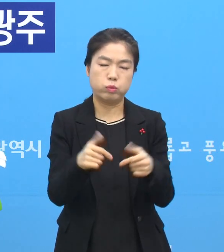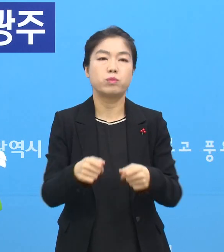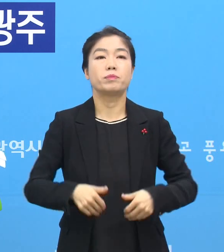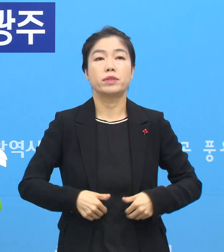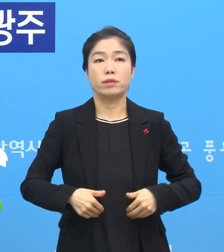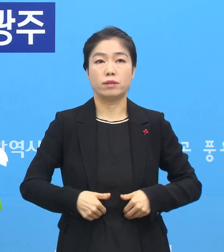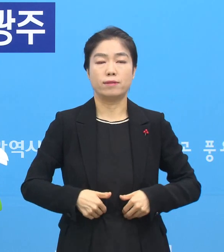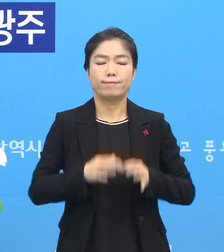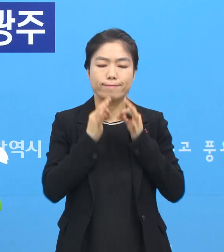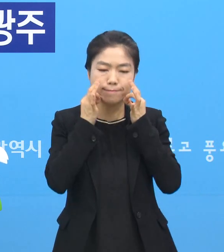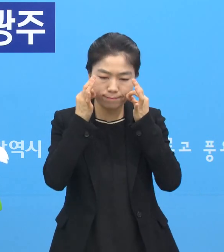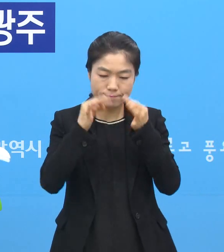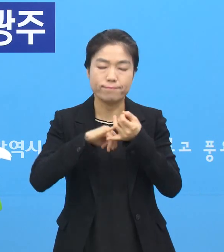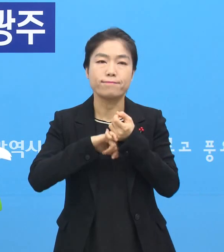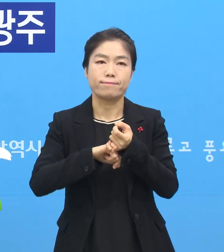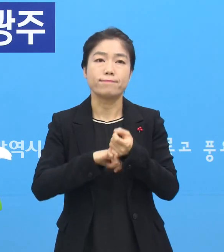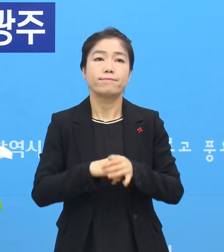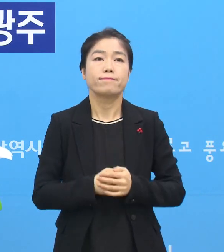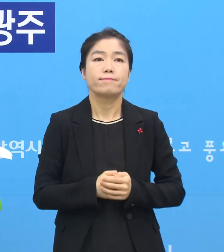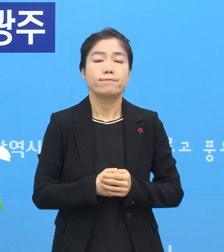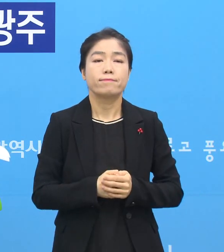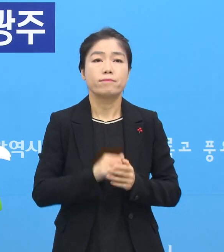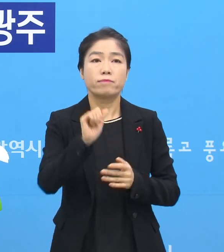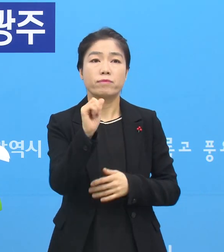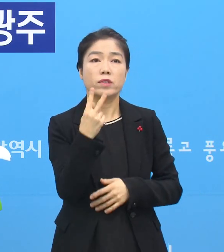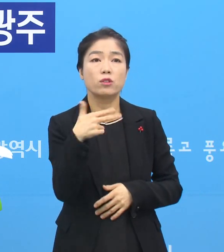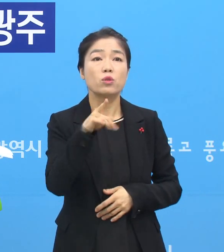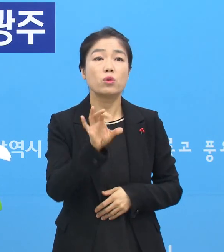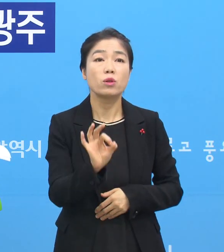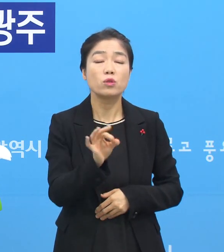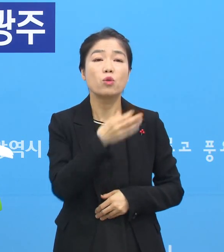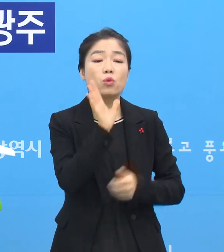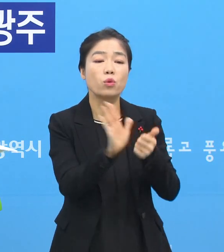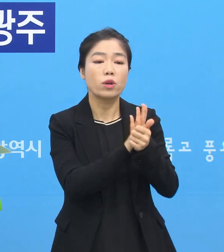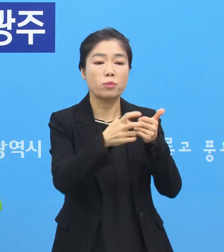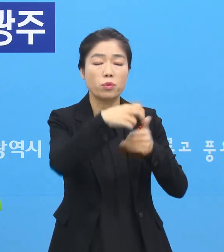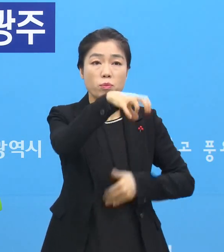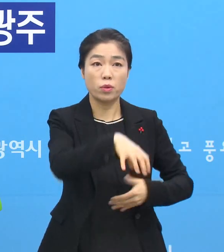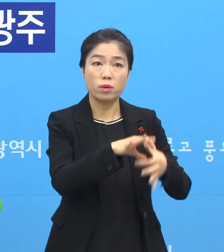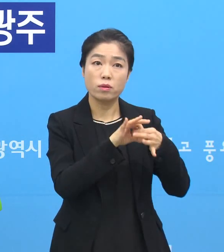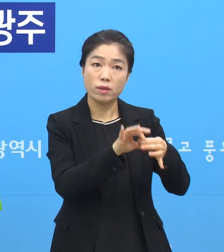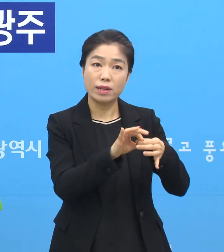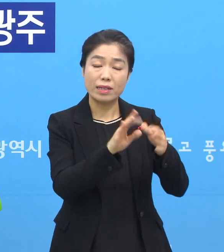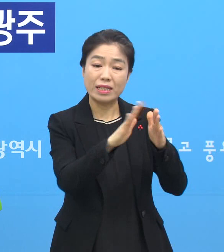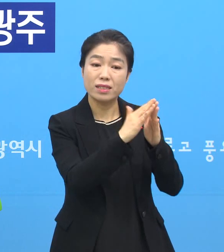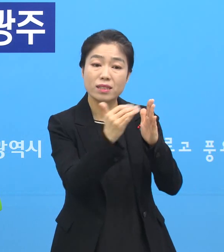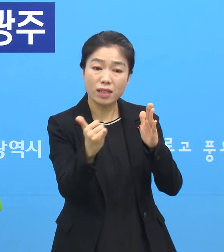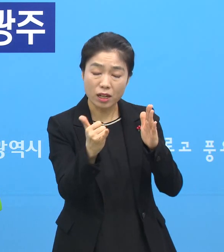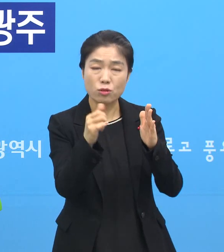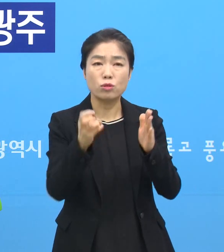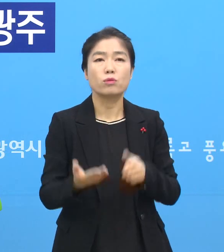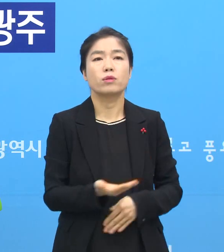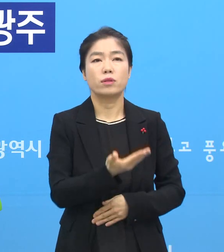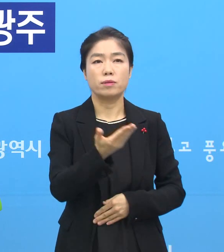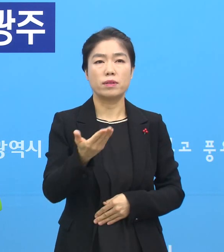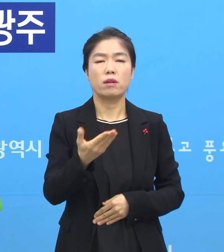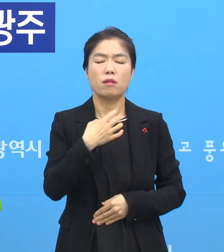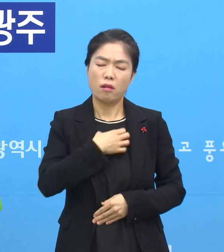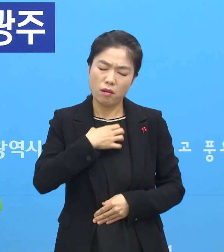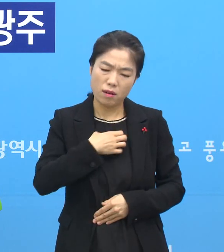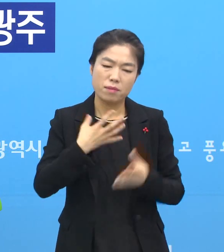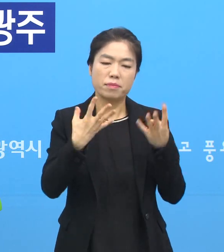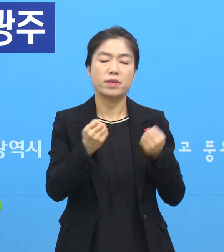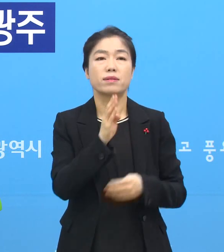될 것 같습니다. 최선을 다하겠습니다. 효정 요양병원 관련해서 가족분들과 우리 시민 여러분들께서 많은